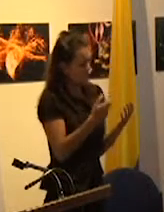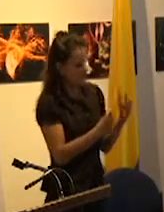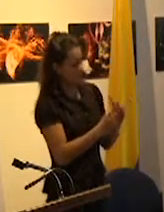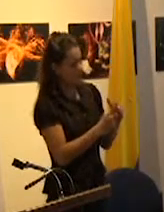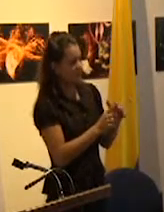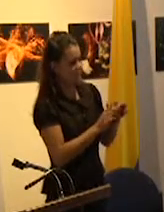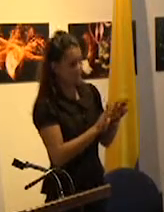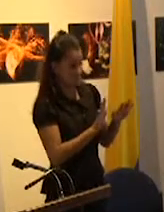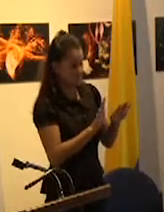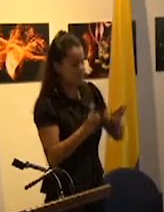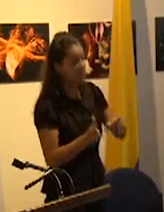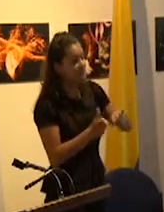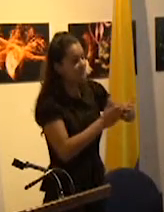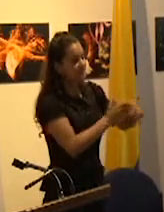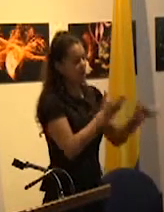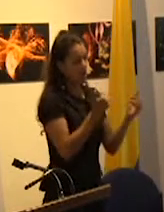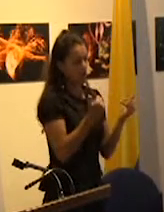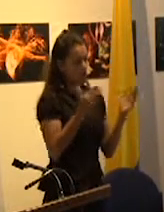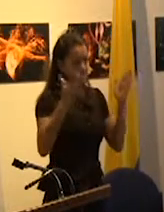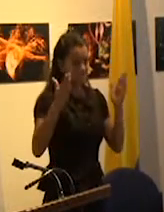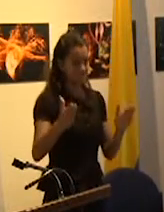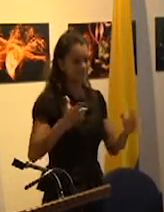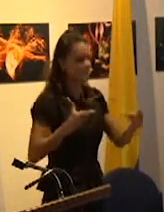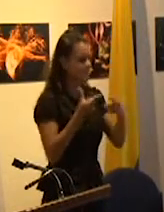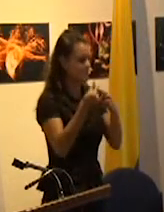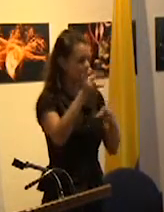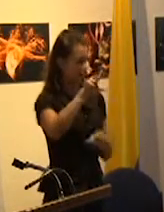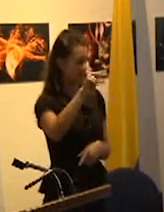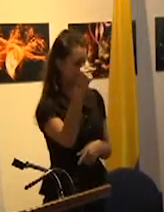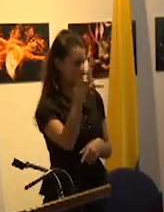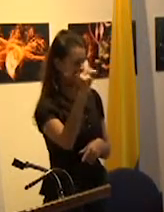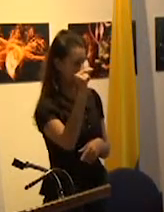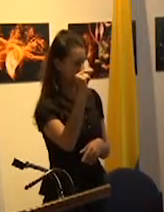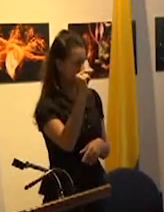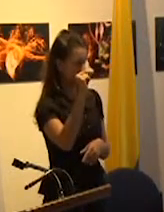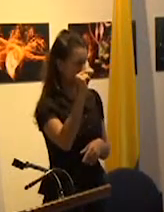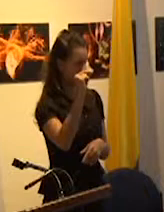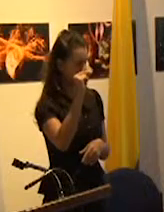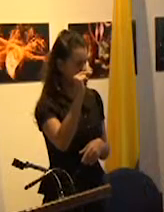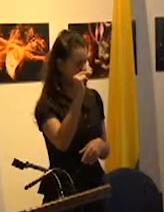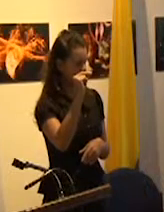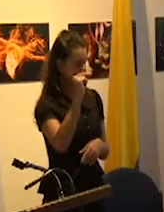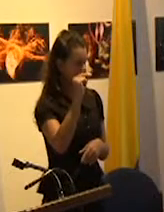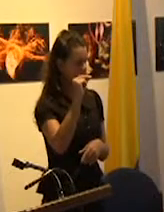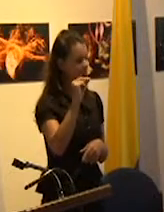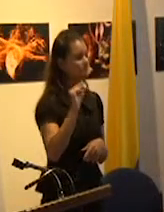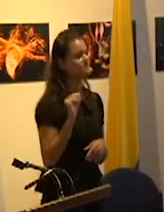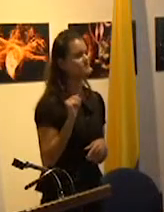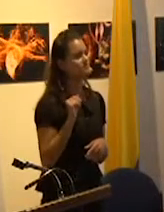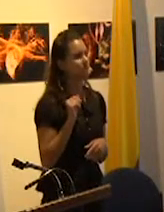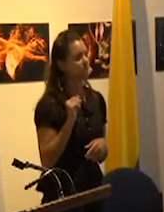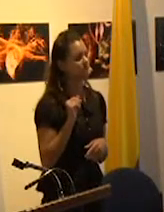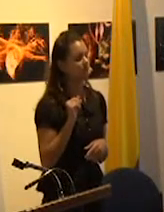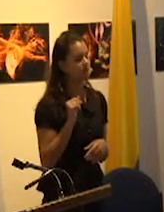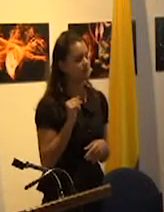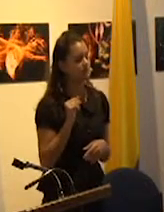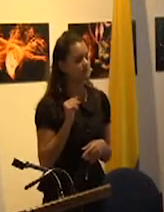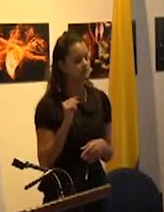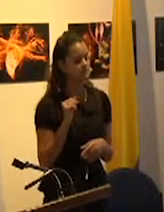nos adentramos en el siglo XX en el que a los efectos de modelizar y por no